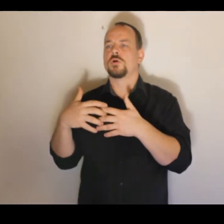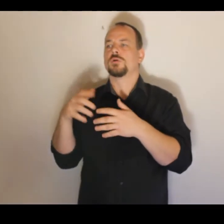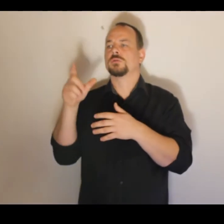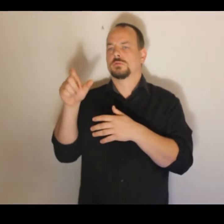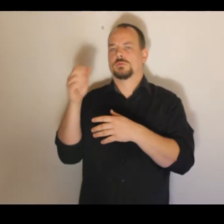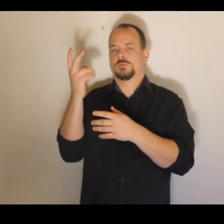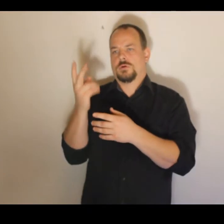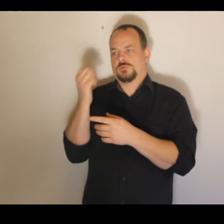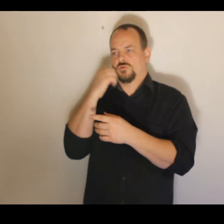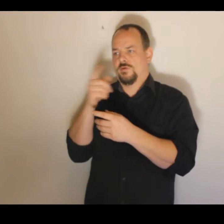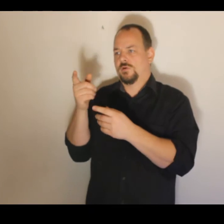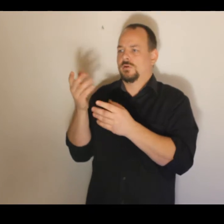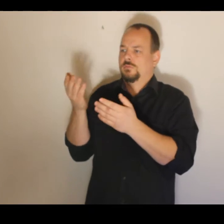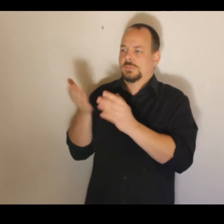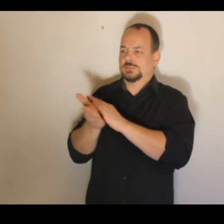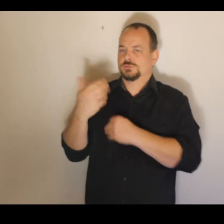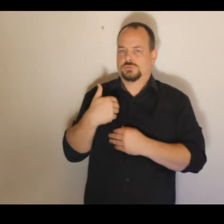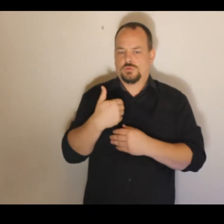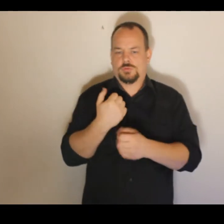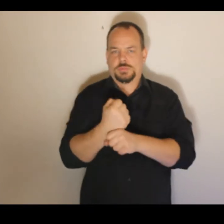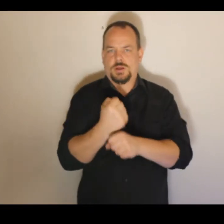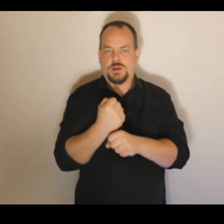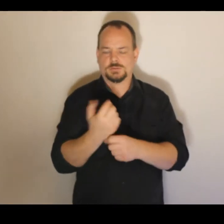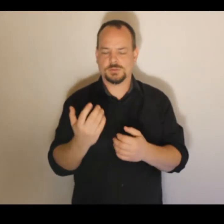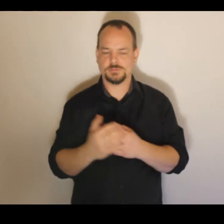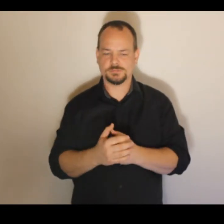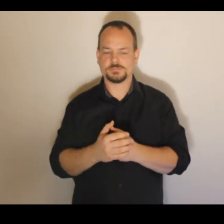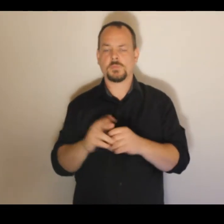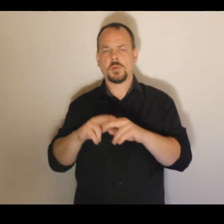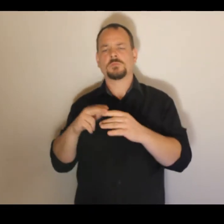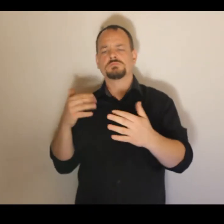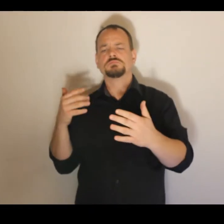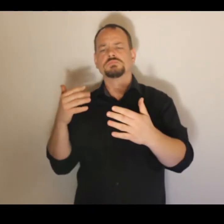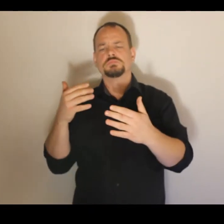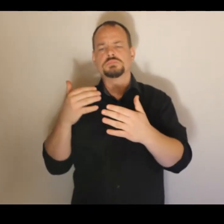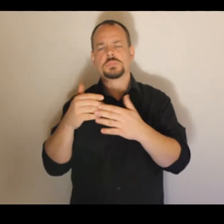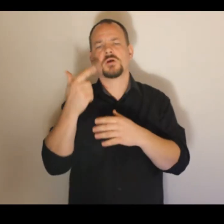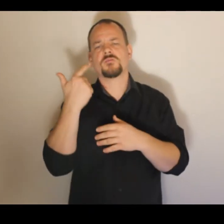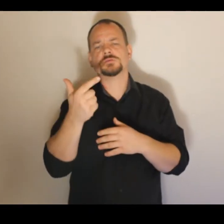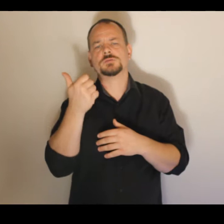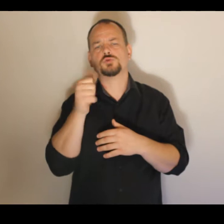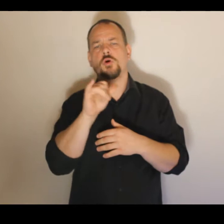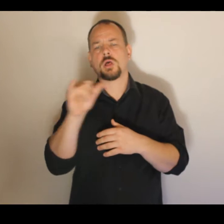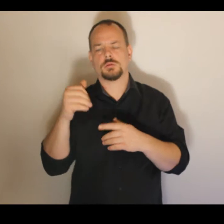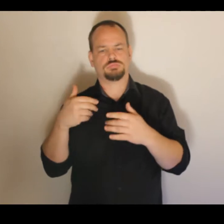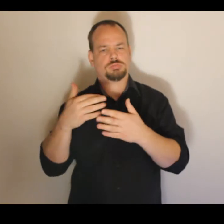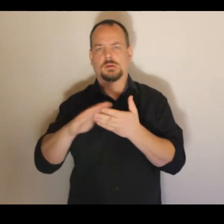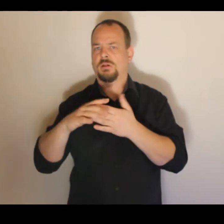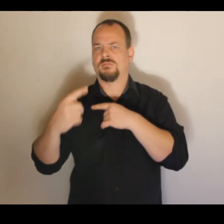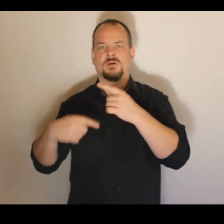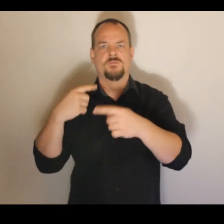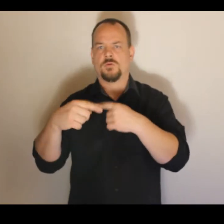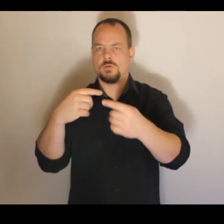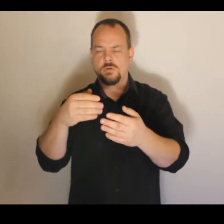tu námezní práci. A ono to 20. století samozřejmě, které bychom mohli charakterizovat